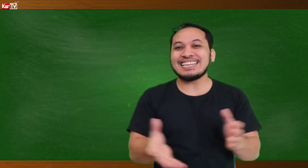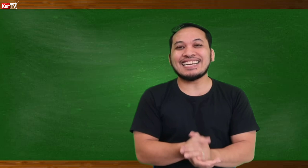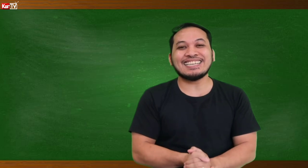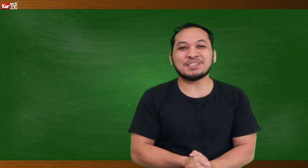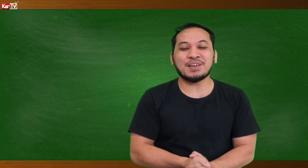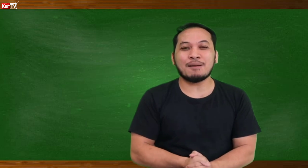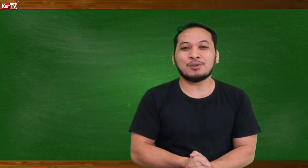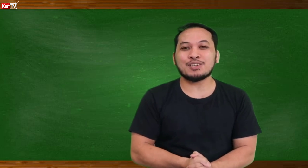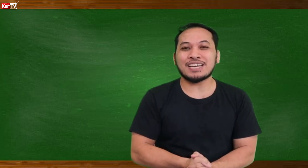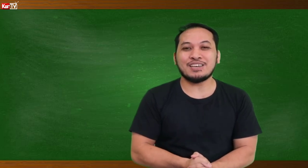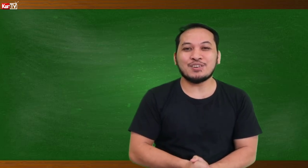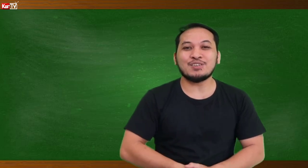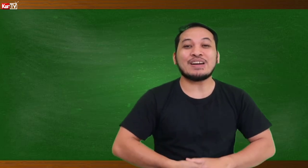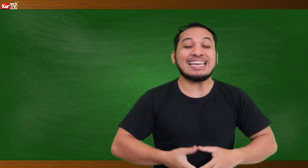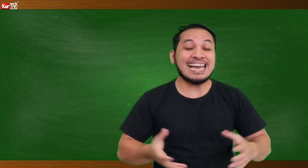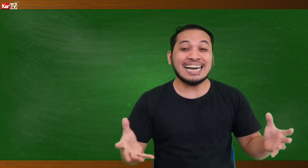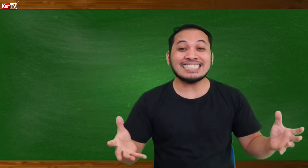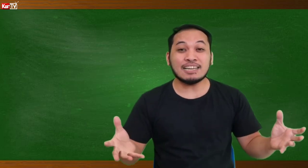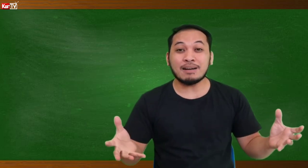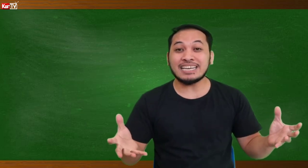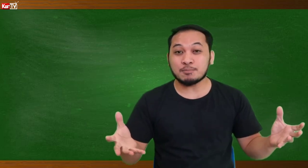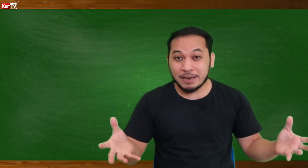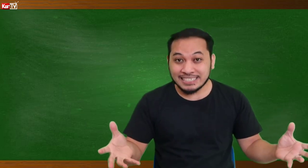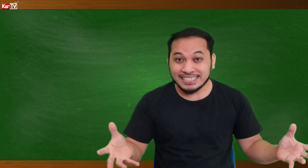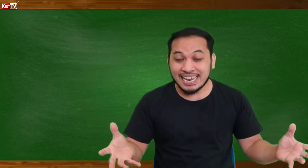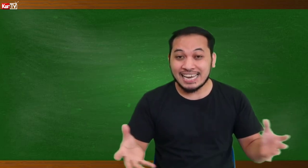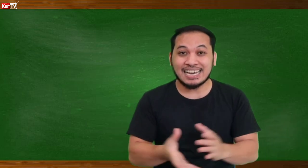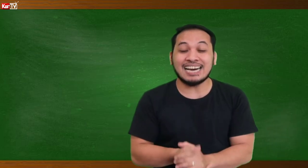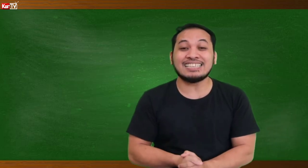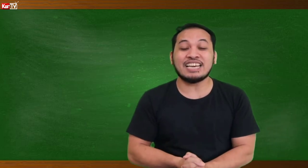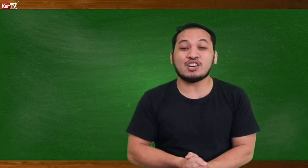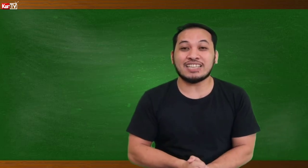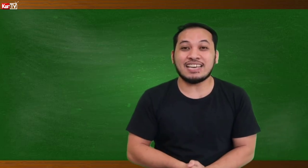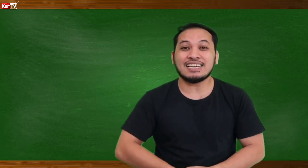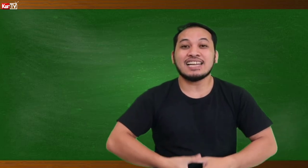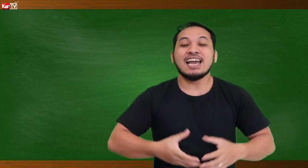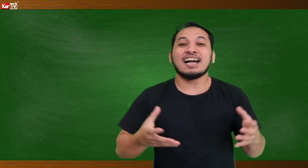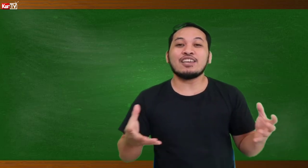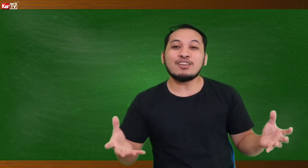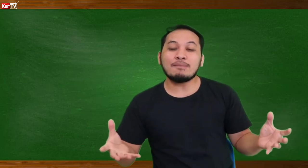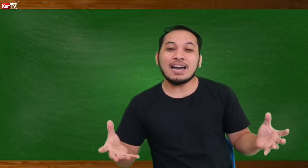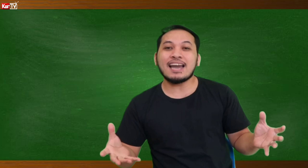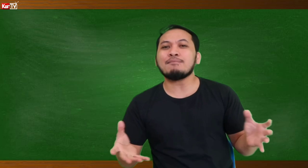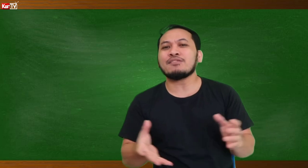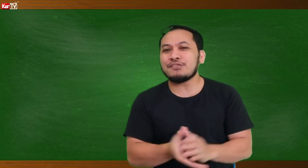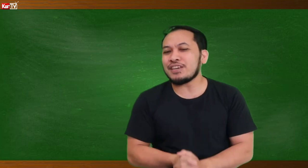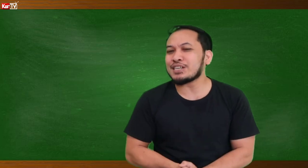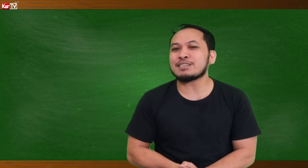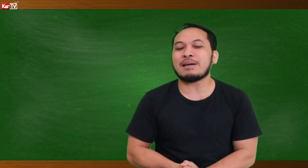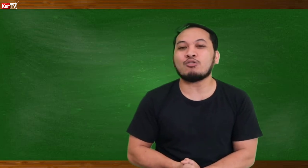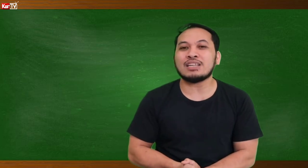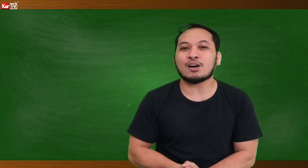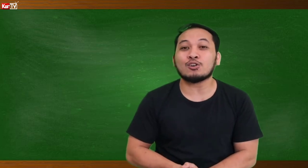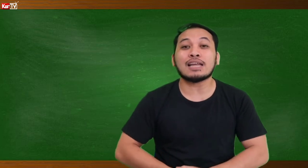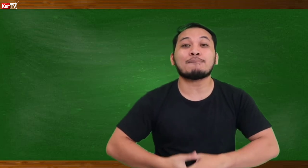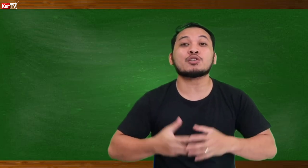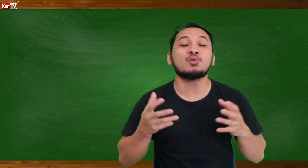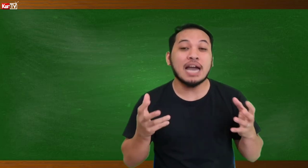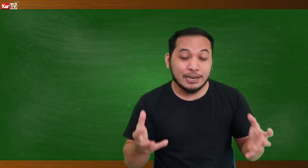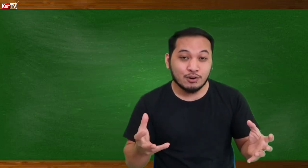Naisenyas ko na nga po yun sa inyo yung ilan sa mga special at holiday greetings. Ngayon naman ay mag-fingerspell ulit ako. Tapos hulaan